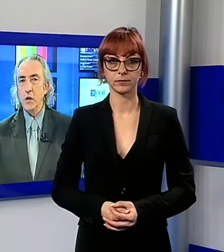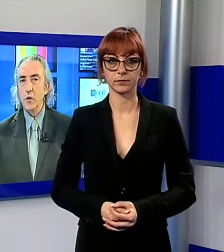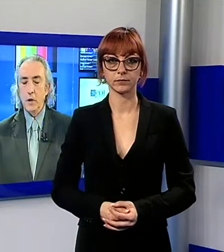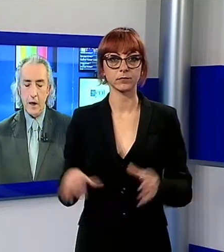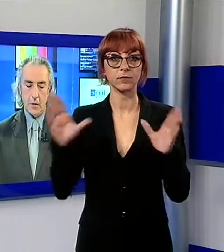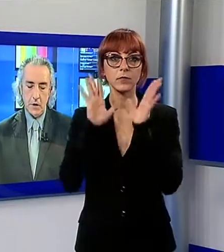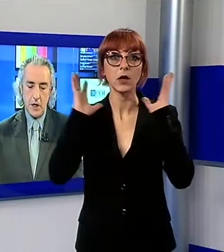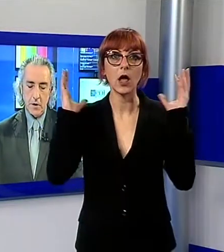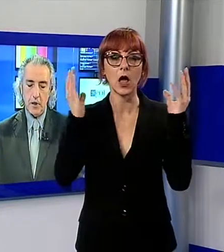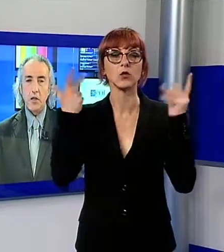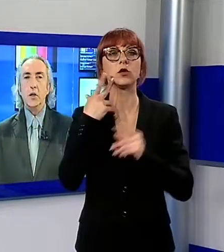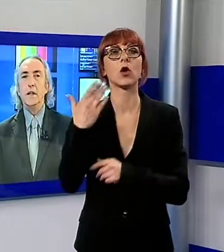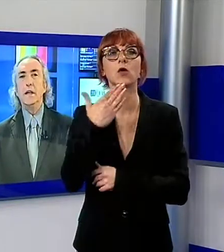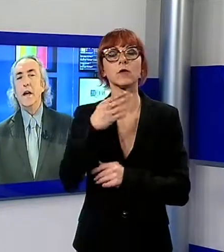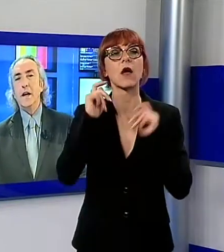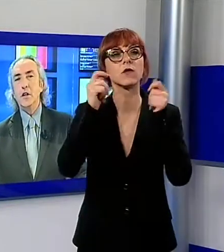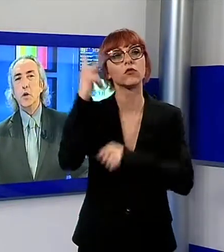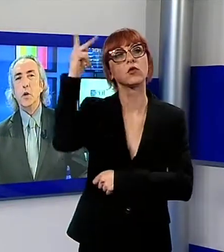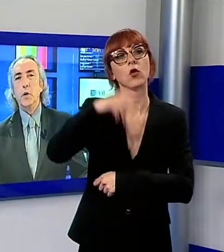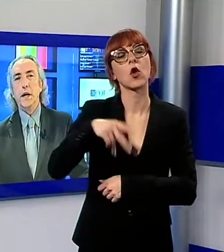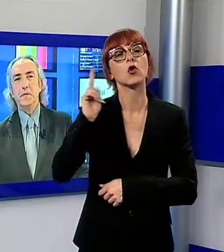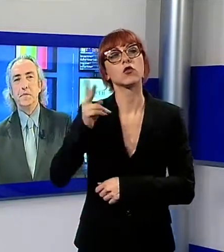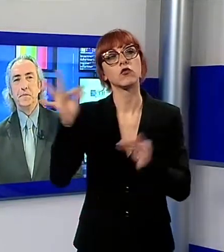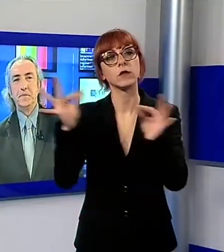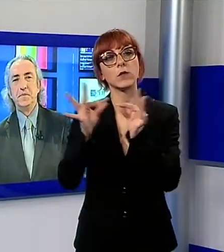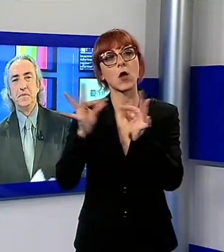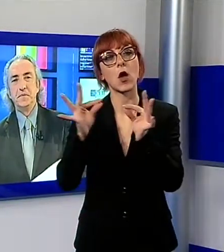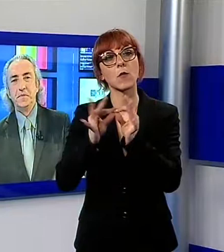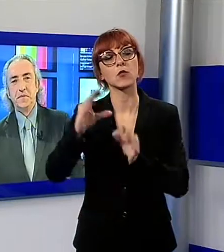Francesco a Lucca, la dodicesima edizione di Cardio Lucca.